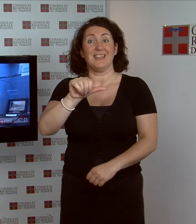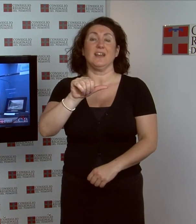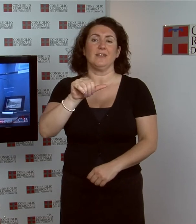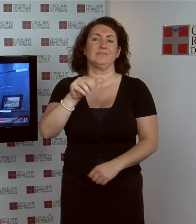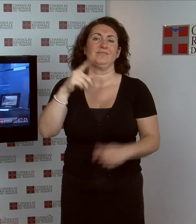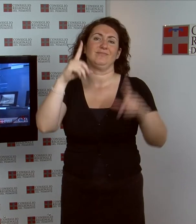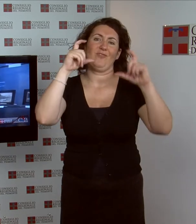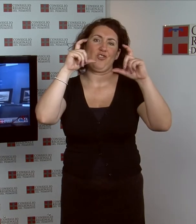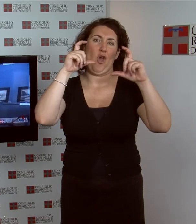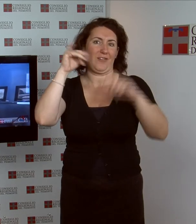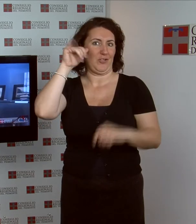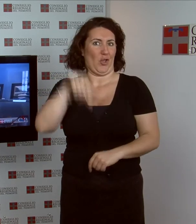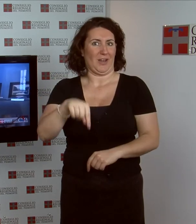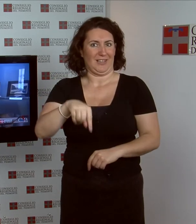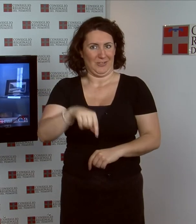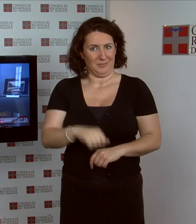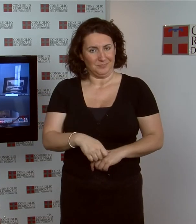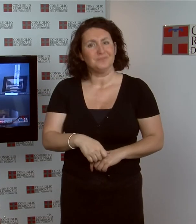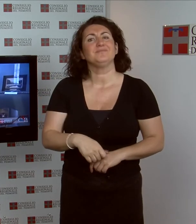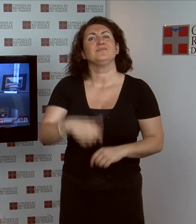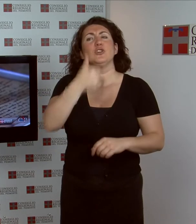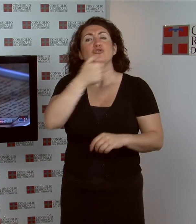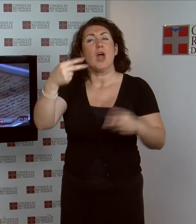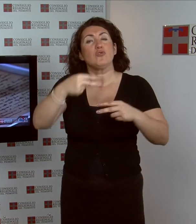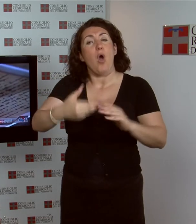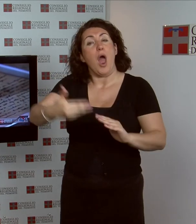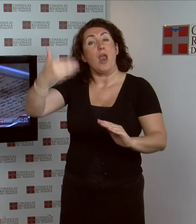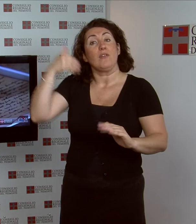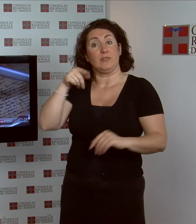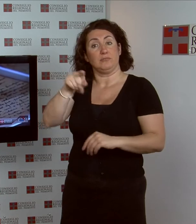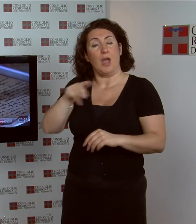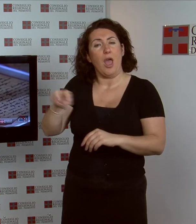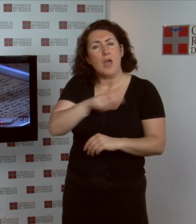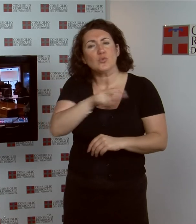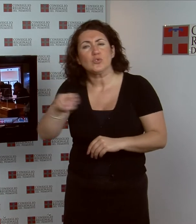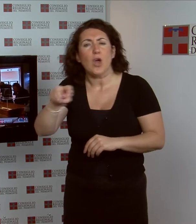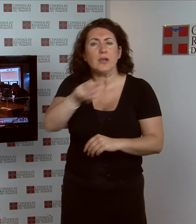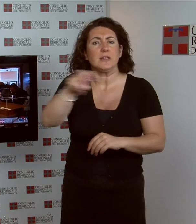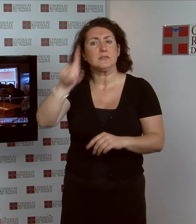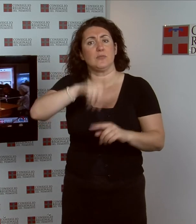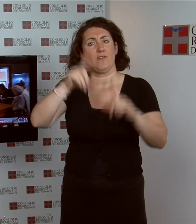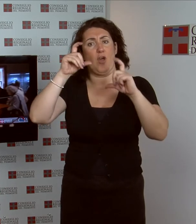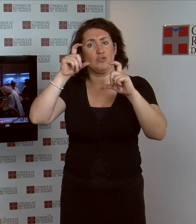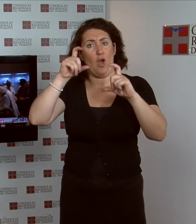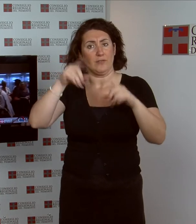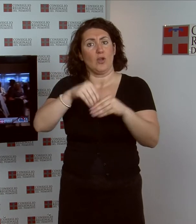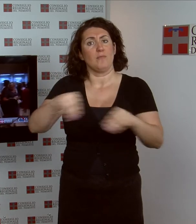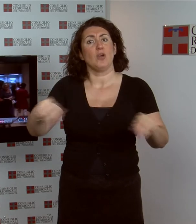Marchis, torinese, fotografo e escursionista 100 anni fa. La mostra è inaugurata il 6 giugno alla Biblioteca della Regione di Via Confienza 14